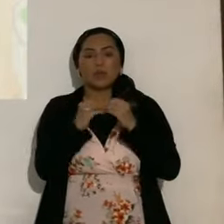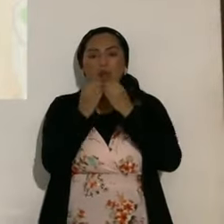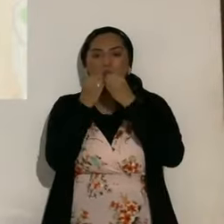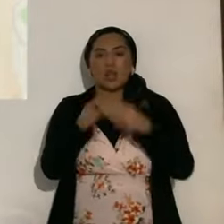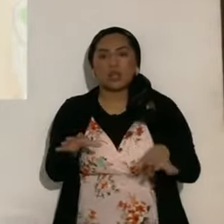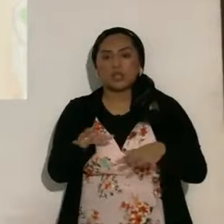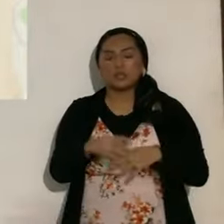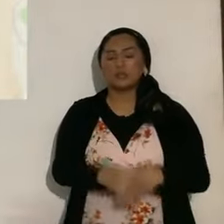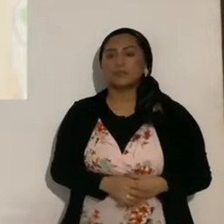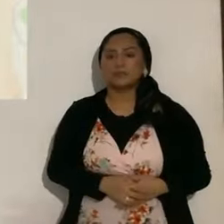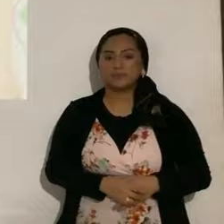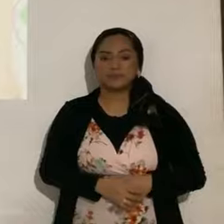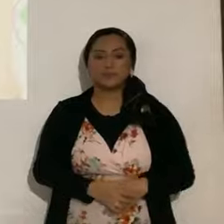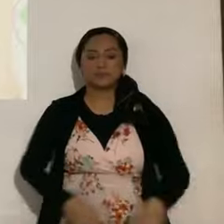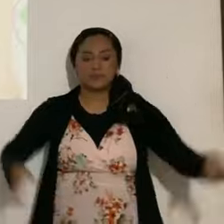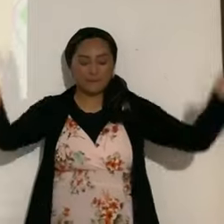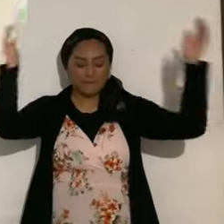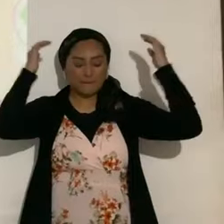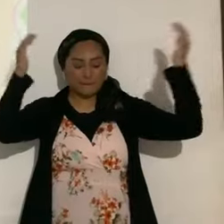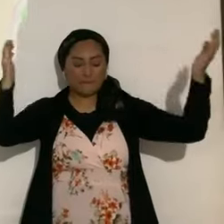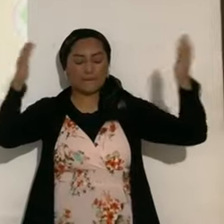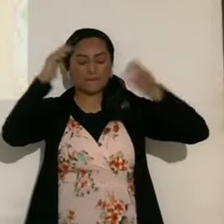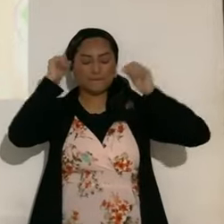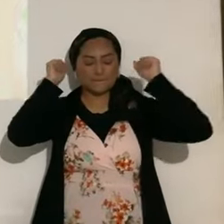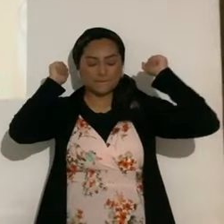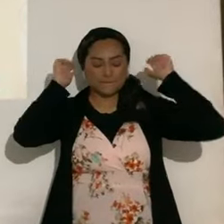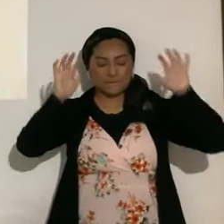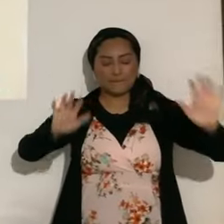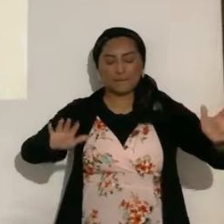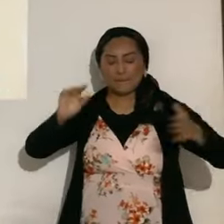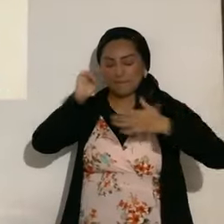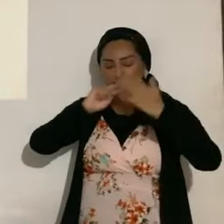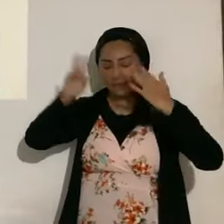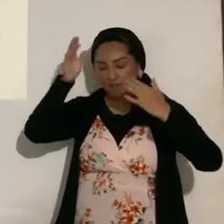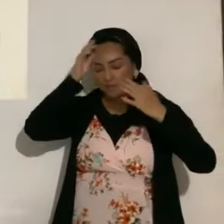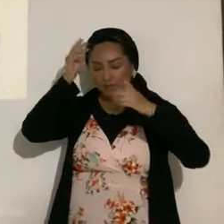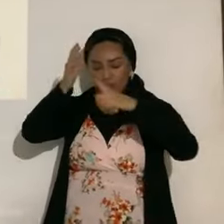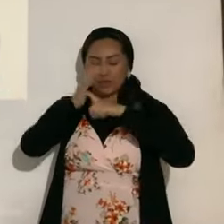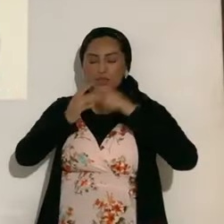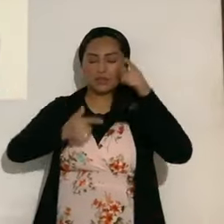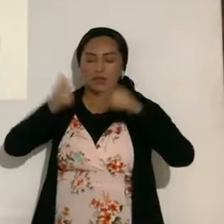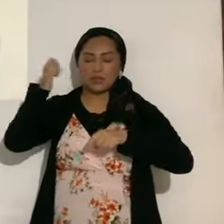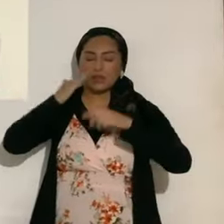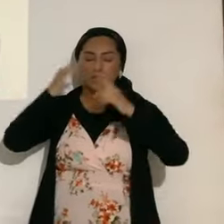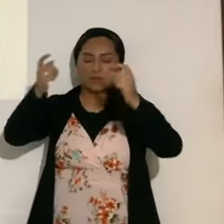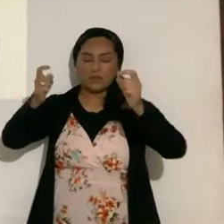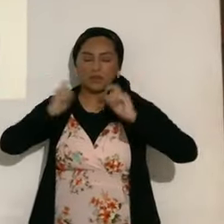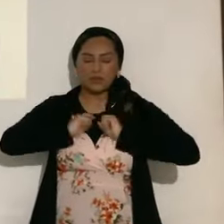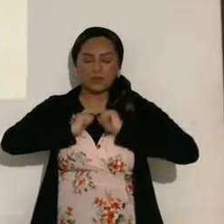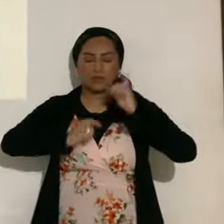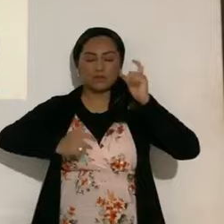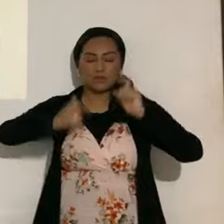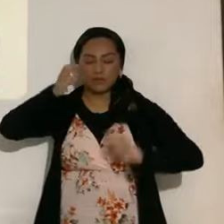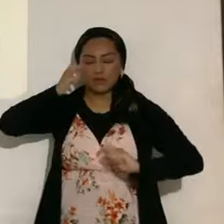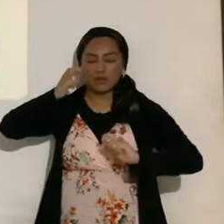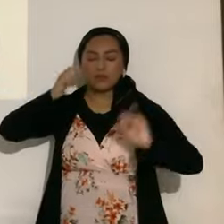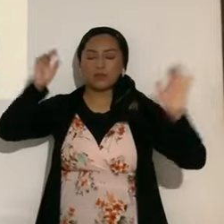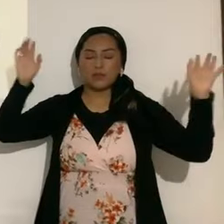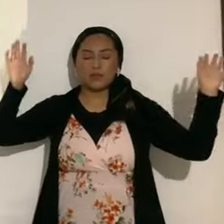nunca, Padre eterno, se ha ministrado la señal grande, que tú vas a dar, varias señales en una, del eclipse híbrido, de este 20